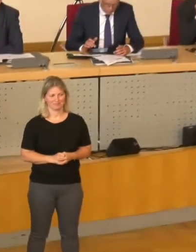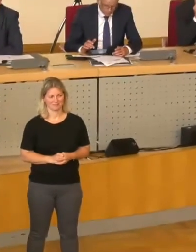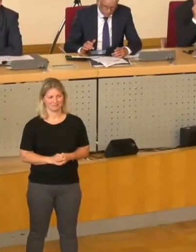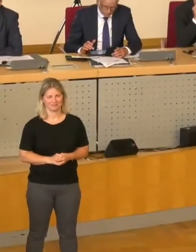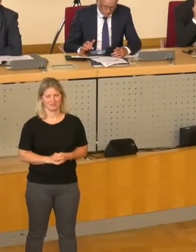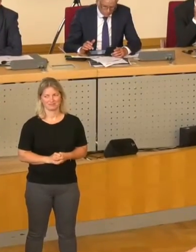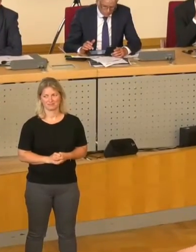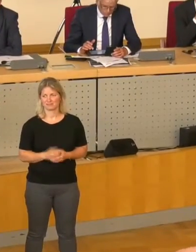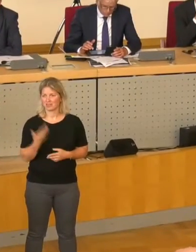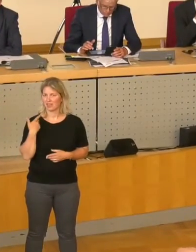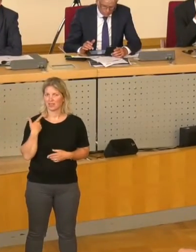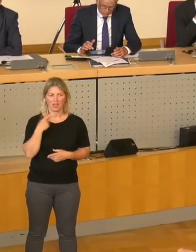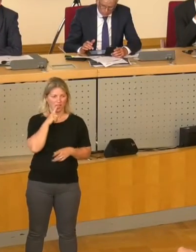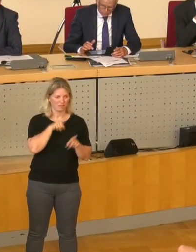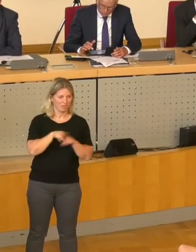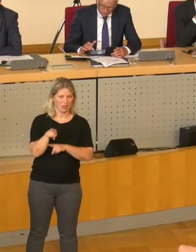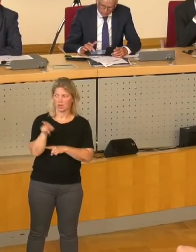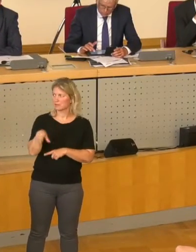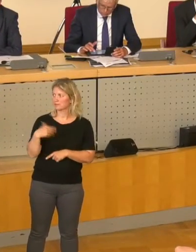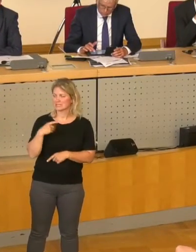FDP, Herr Zastrup.